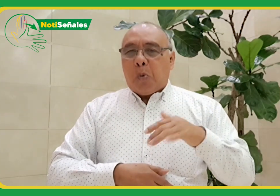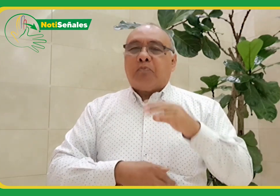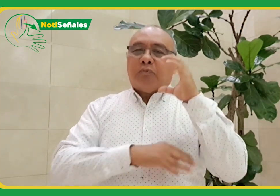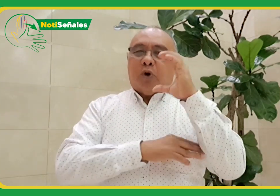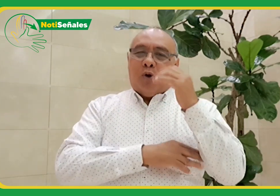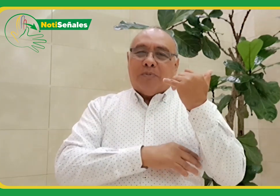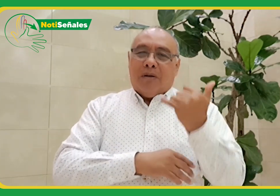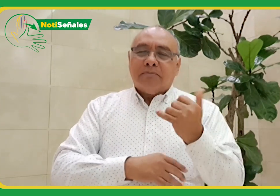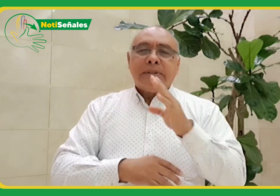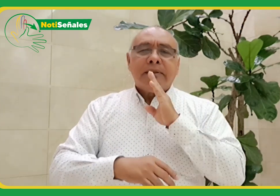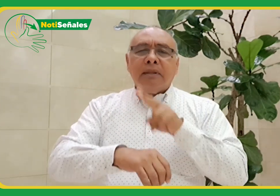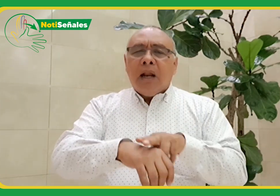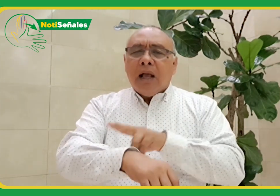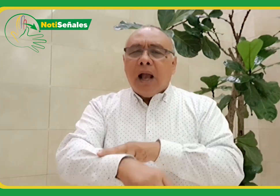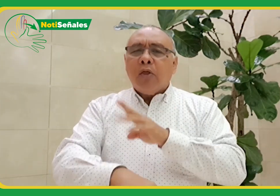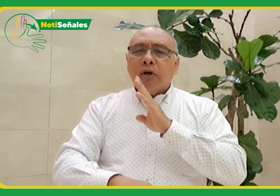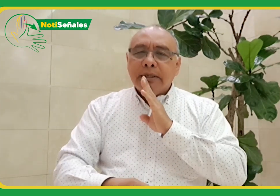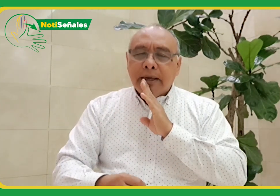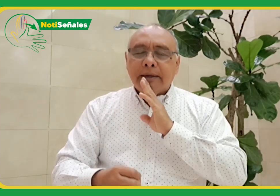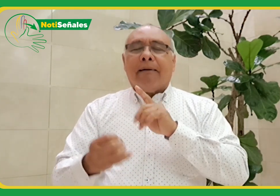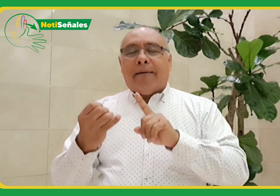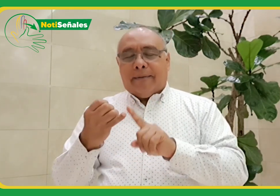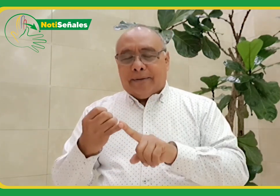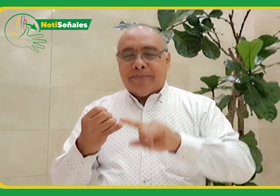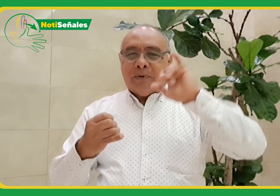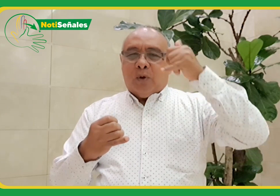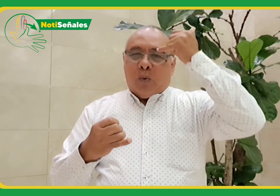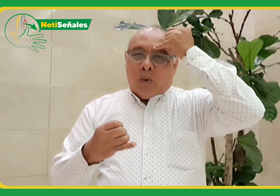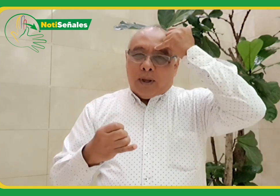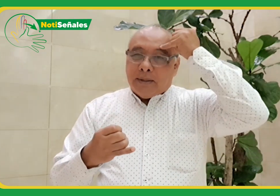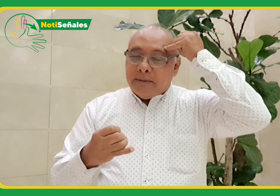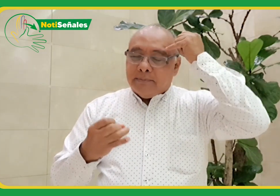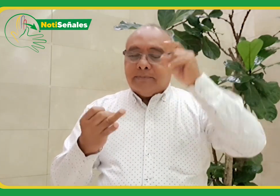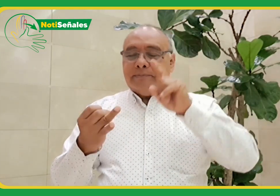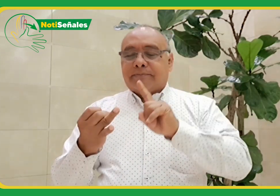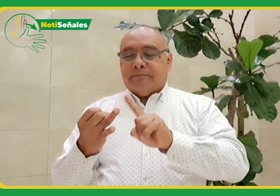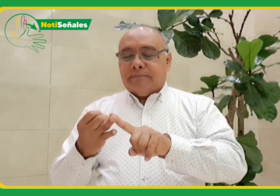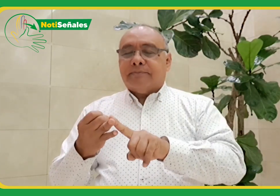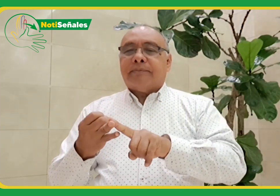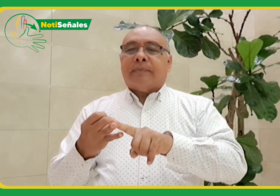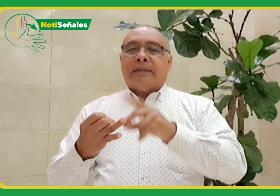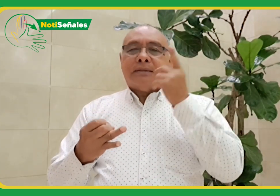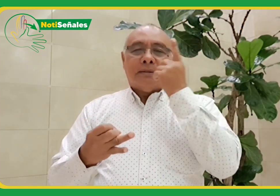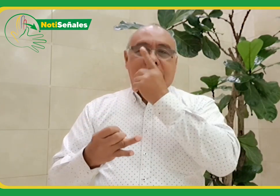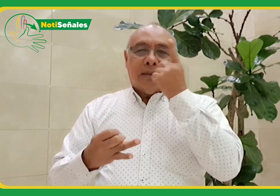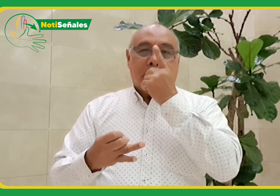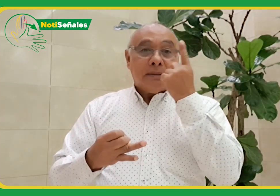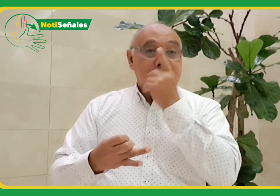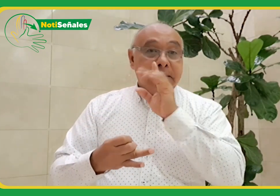los delegados de colombia fueron joaquín hernández y sinda manoy gutiérrez sinda manoy como miembro del consejo